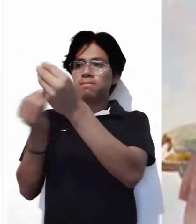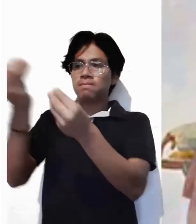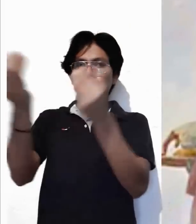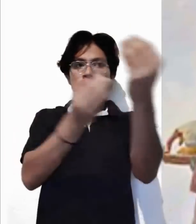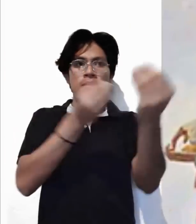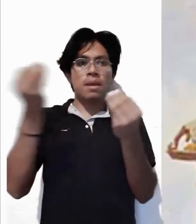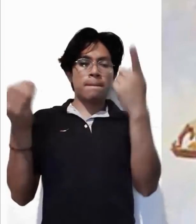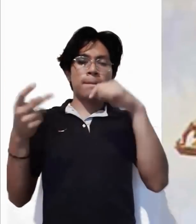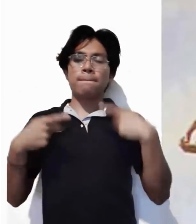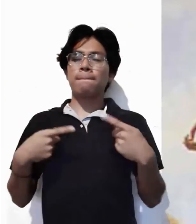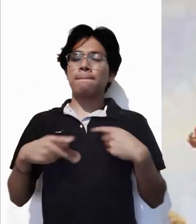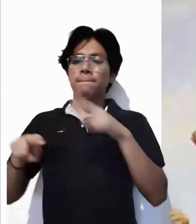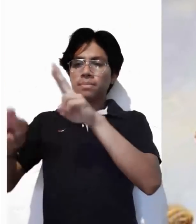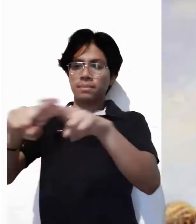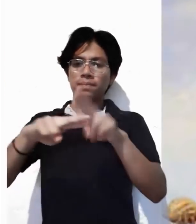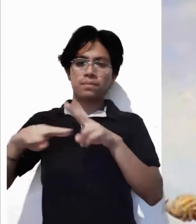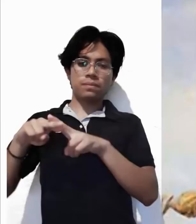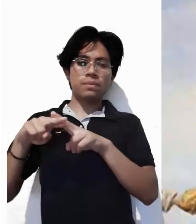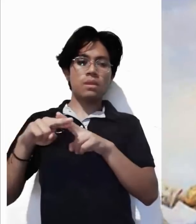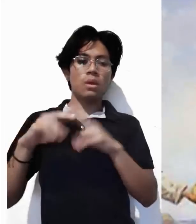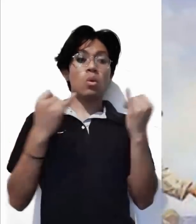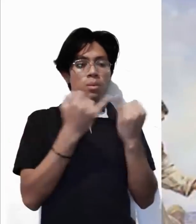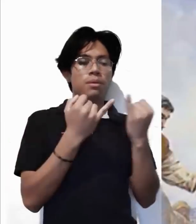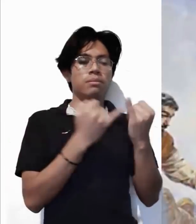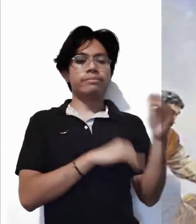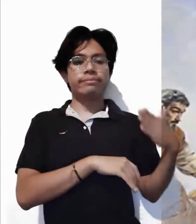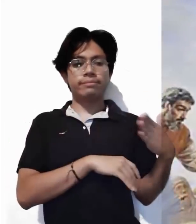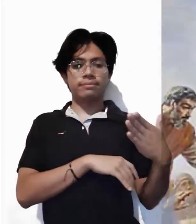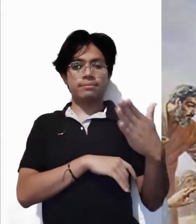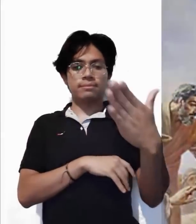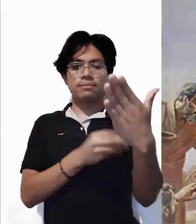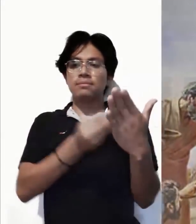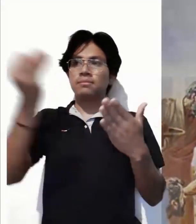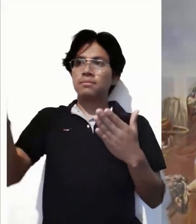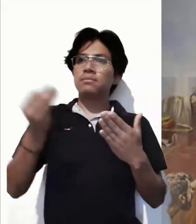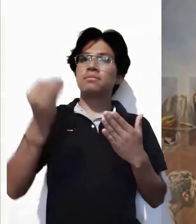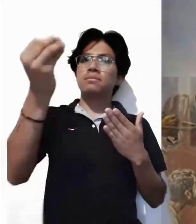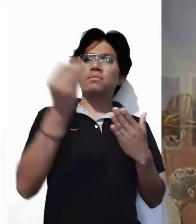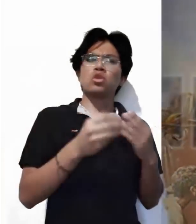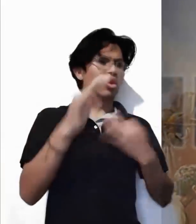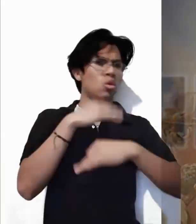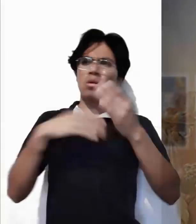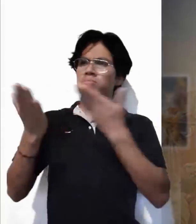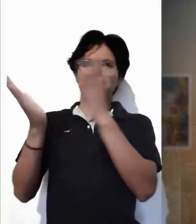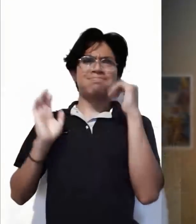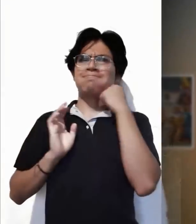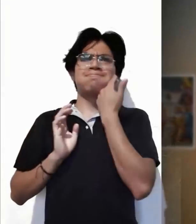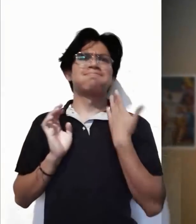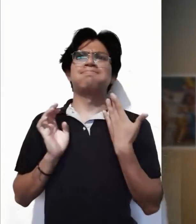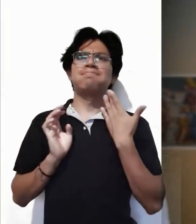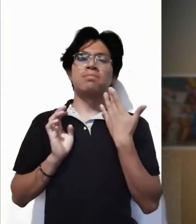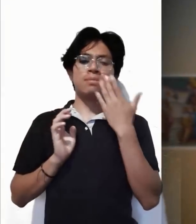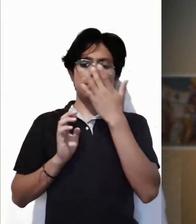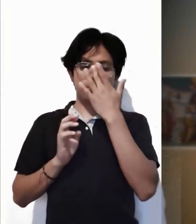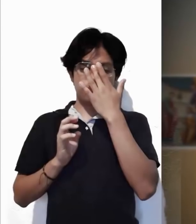repartiendo a los que se habían sentado a comer. Igualmente les fue dando de los pescados todo lo que